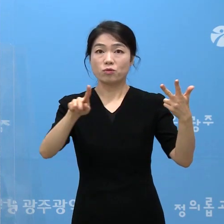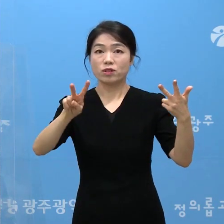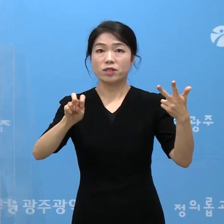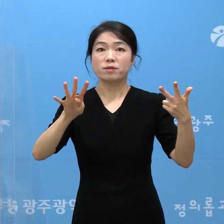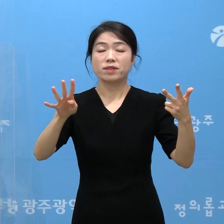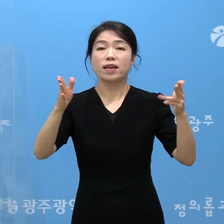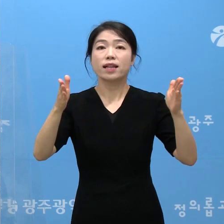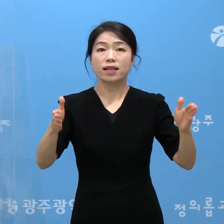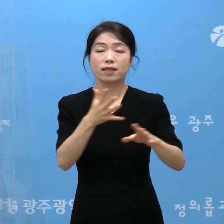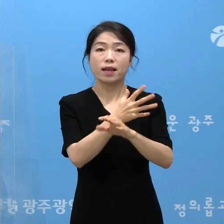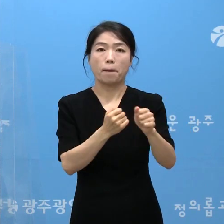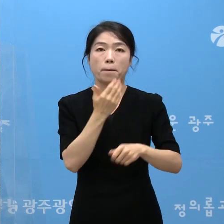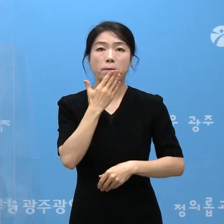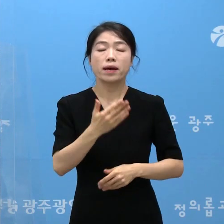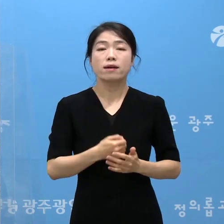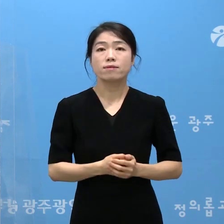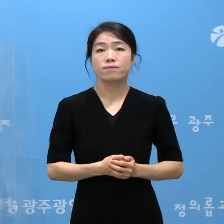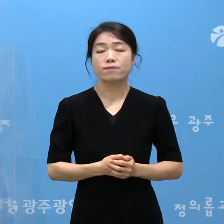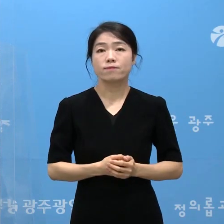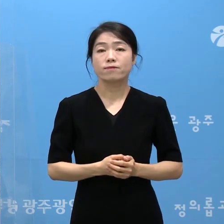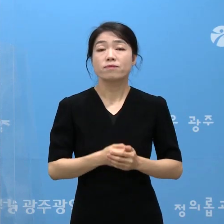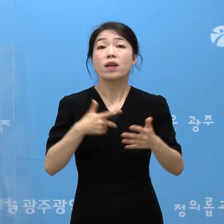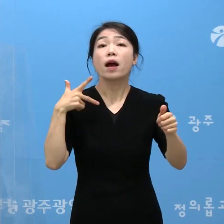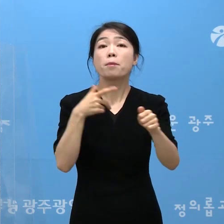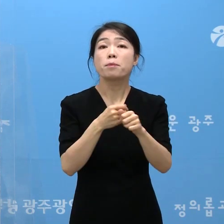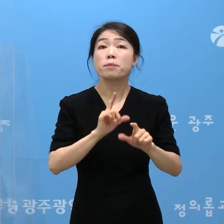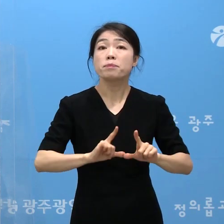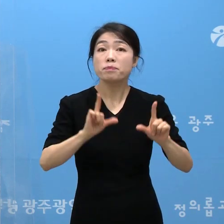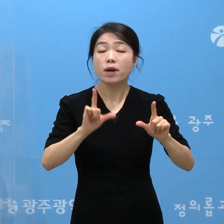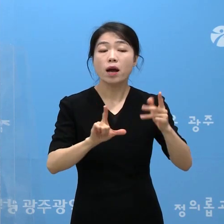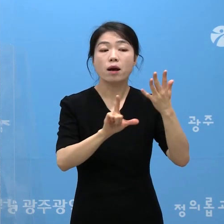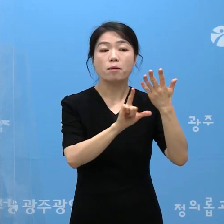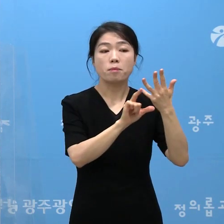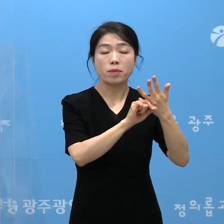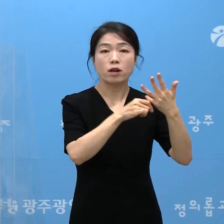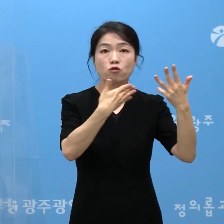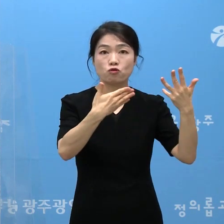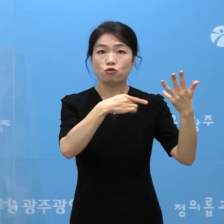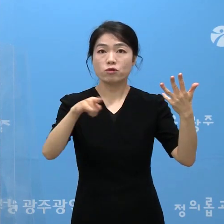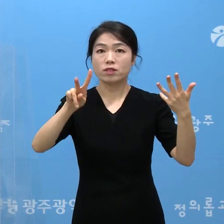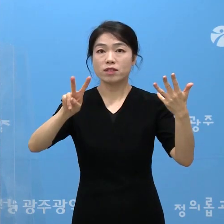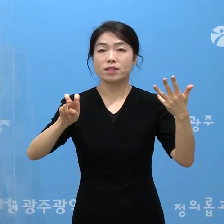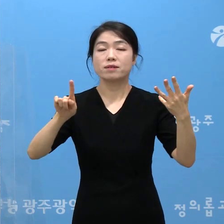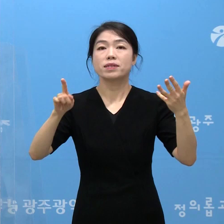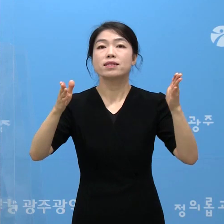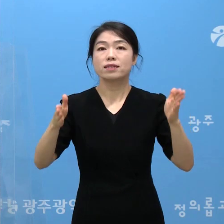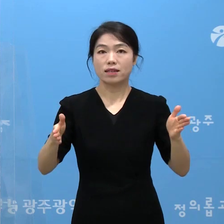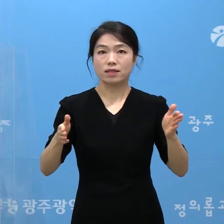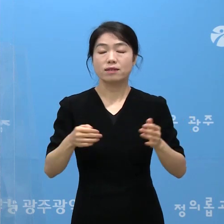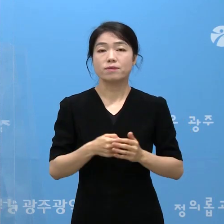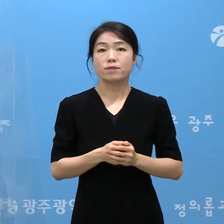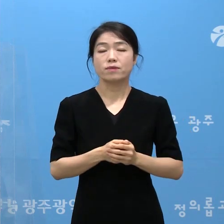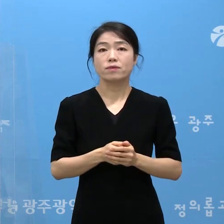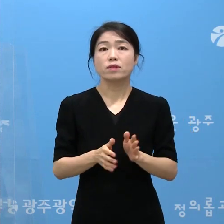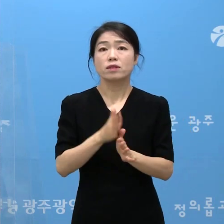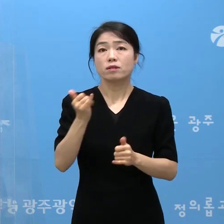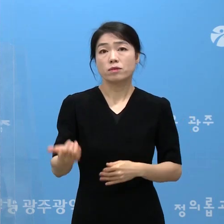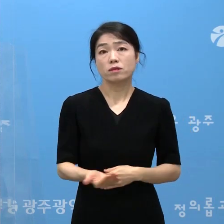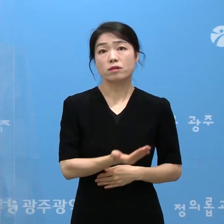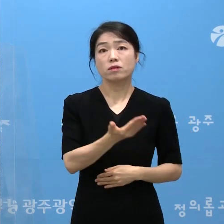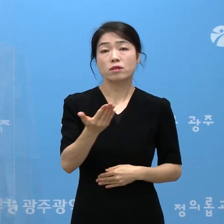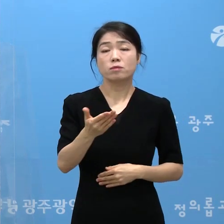24일까지 예약이 가능하며 접종일은 8월 9일부터 21일까지입니다. 시민 여러분,